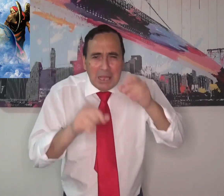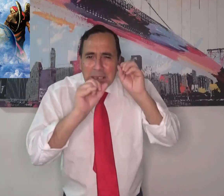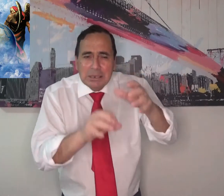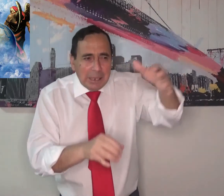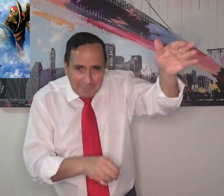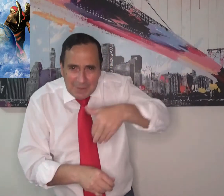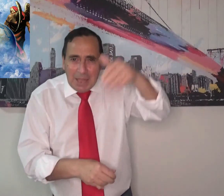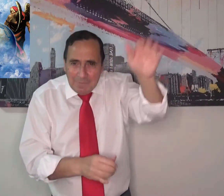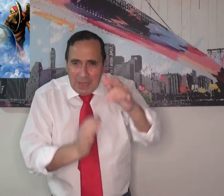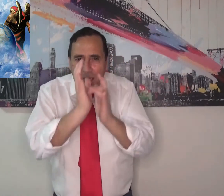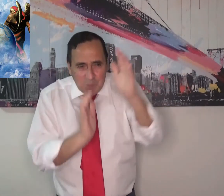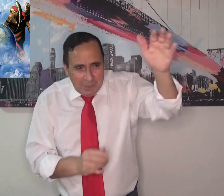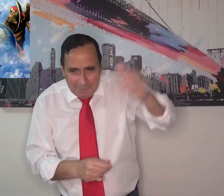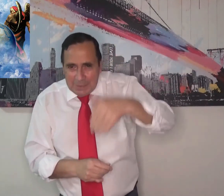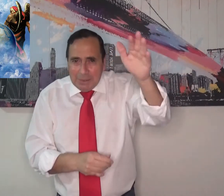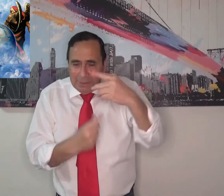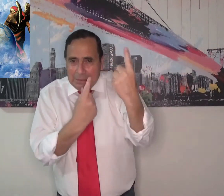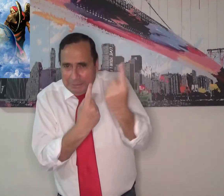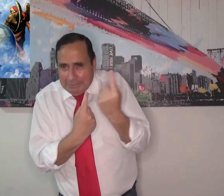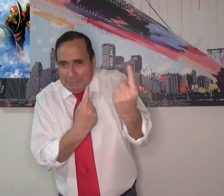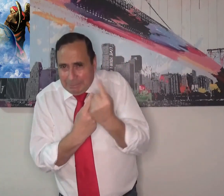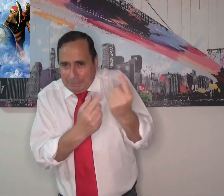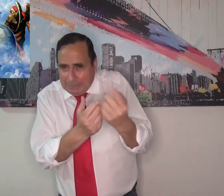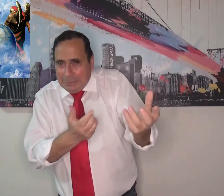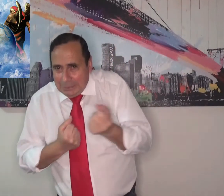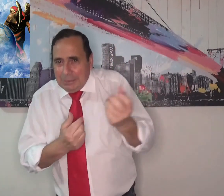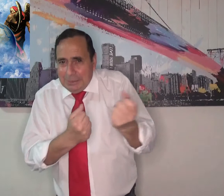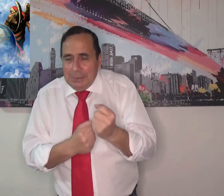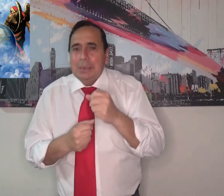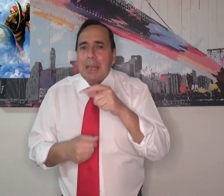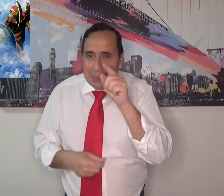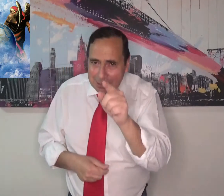invitándote con amor, con su palabra, que vengas a él, te acerques a él.